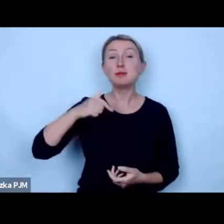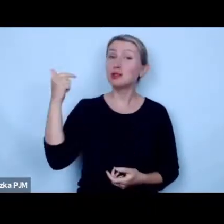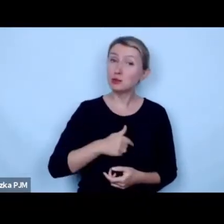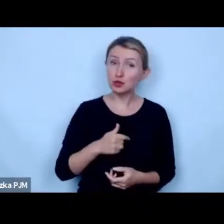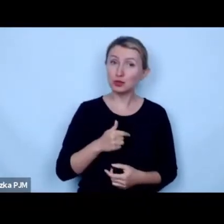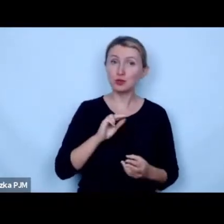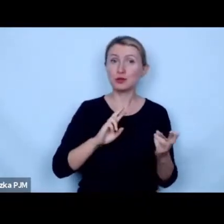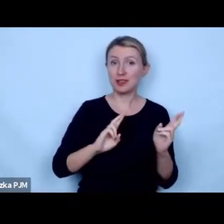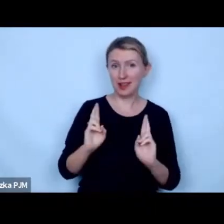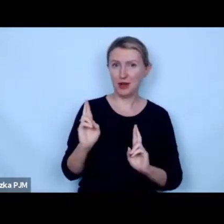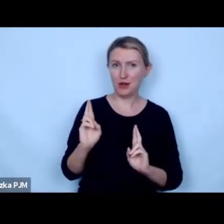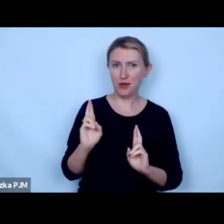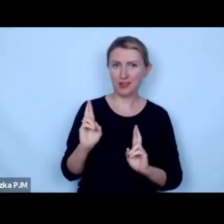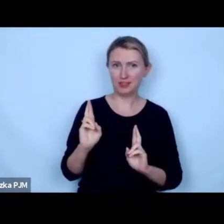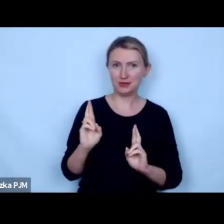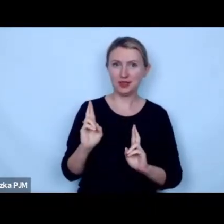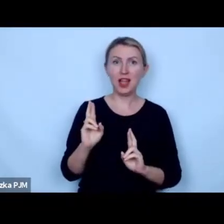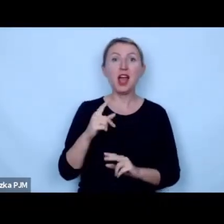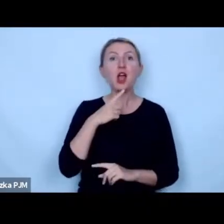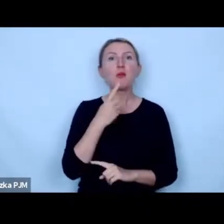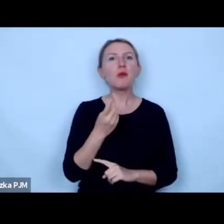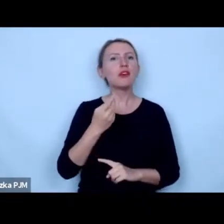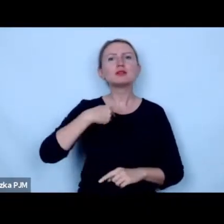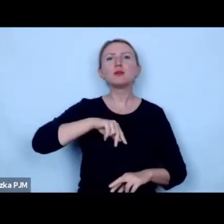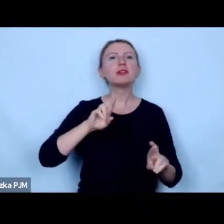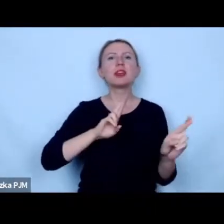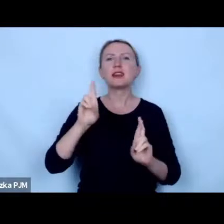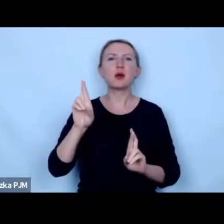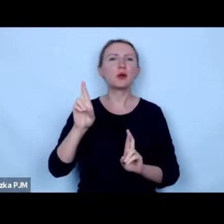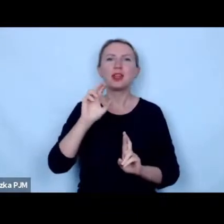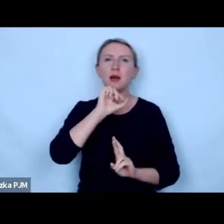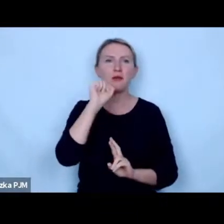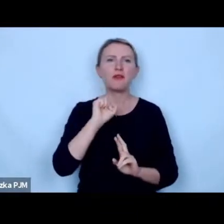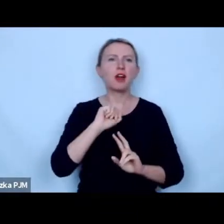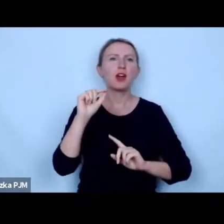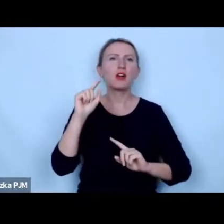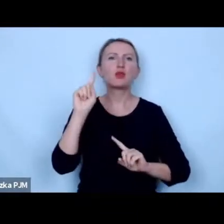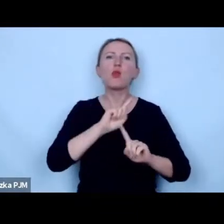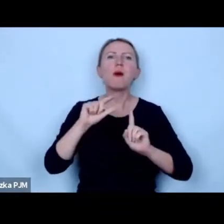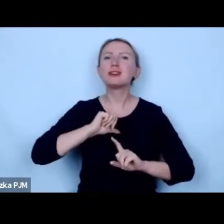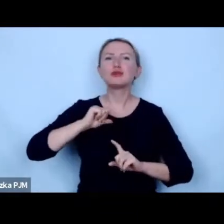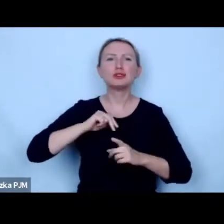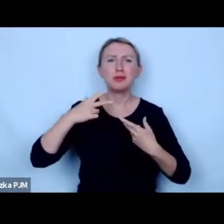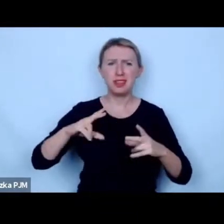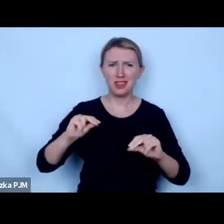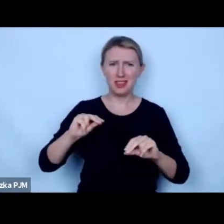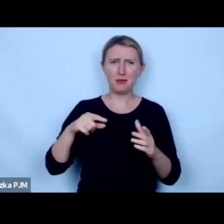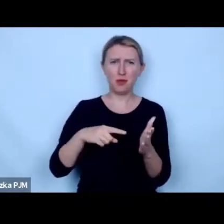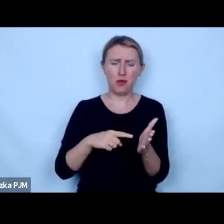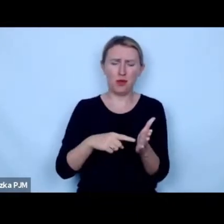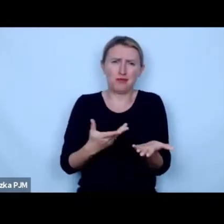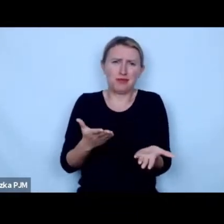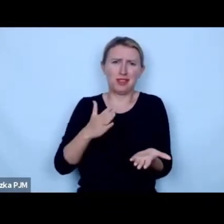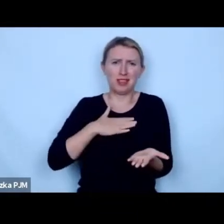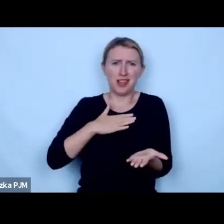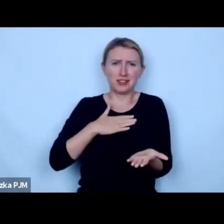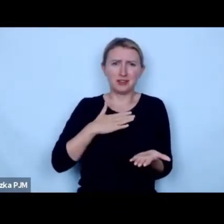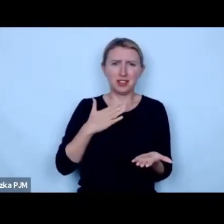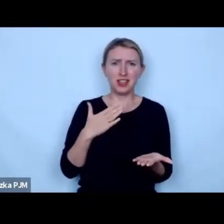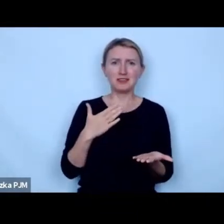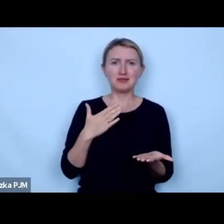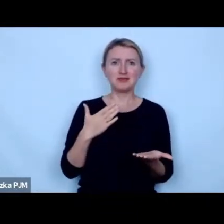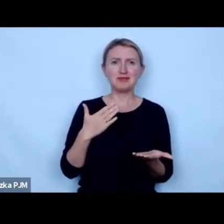to jakaś zareagować no i powiem tylko że nie reagujemy w żaden sposób tłumacząc się prawda ponieważ jest to pewne stanowisko które